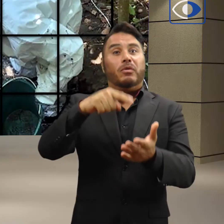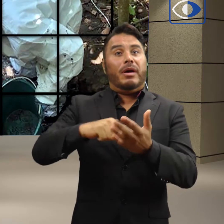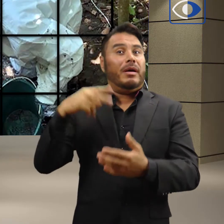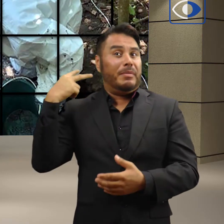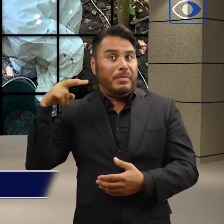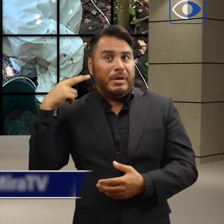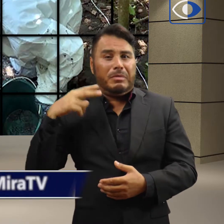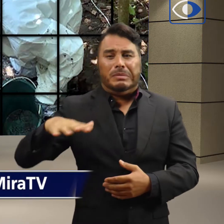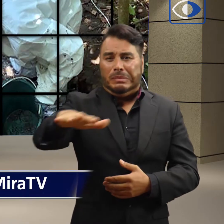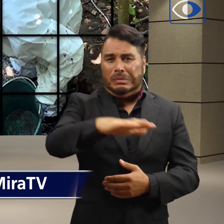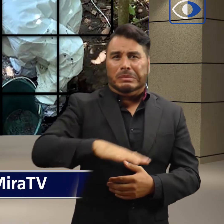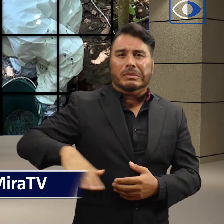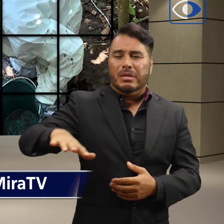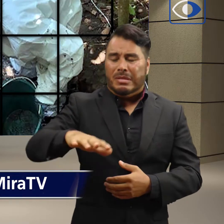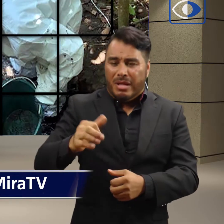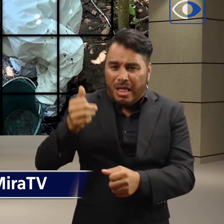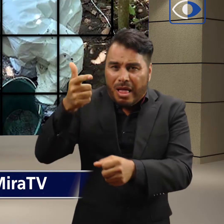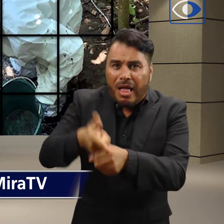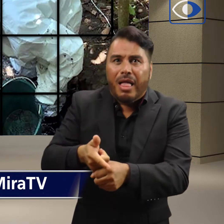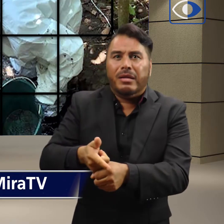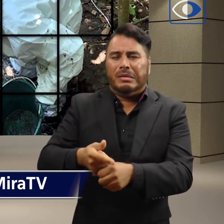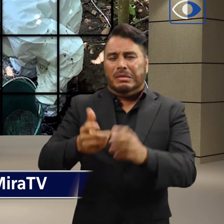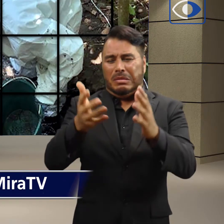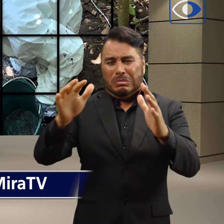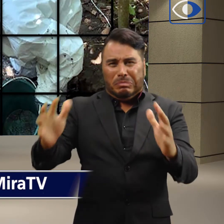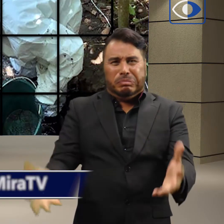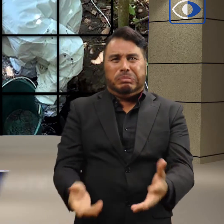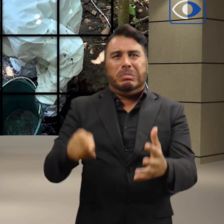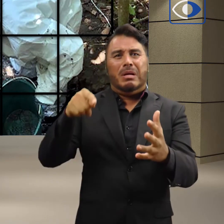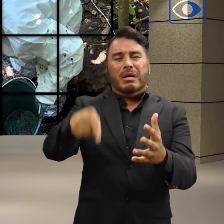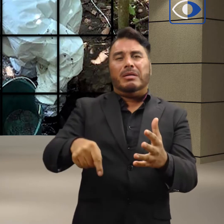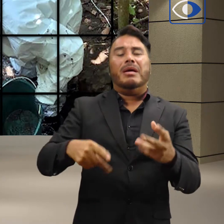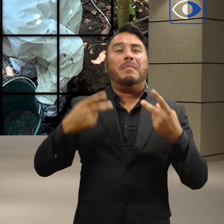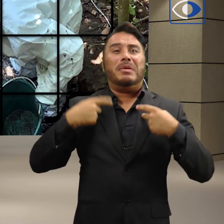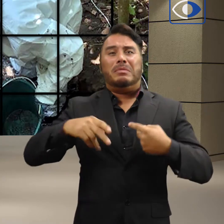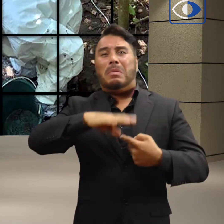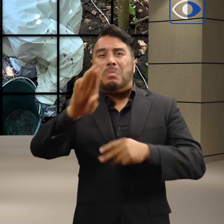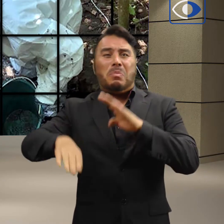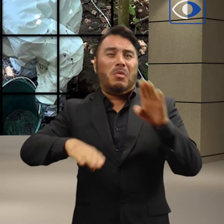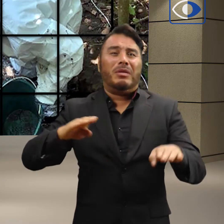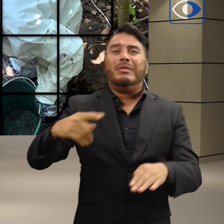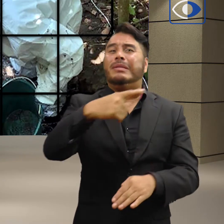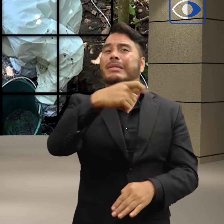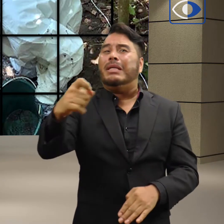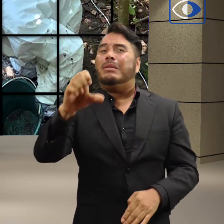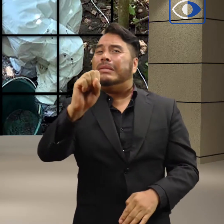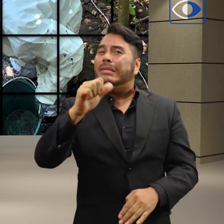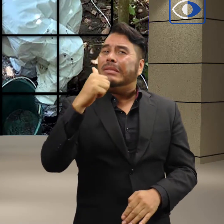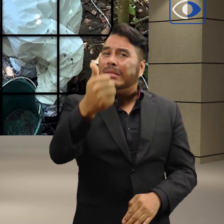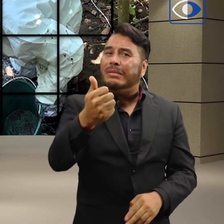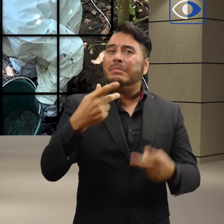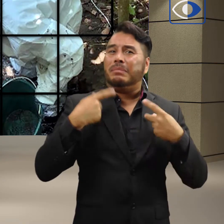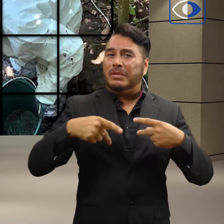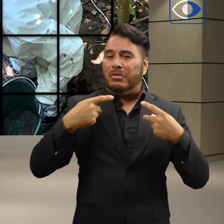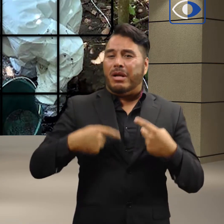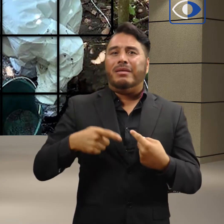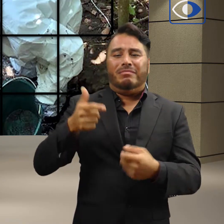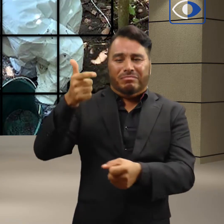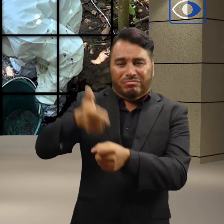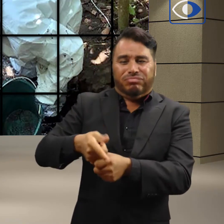Una fosa clandestina con restos de al menos 166 personas con hasta dos años de antigüedad fue hallada en el